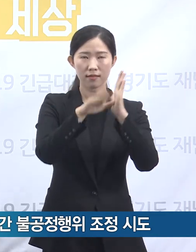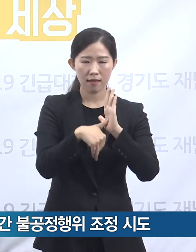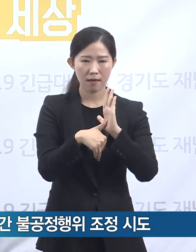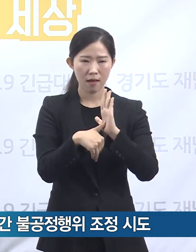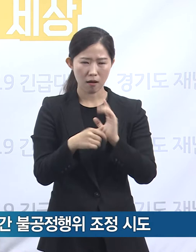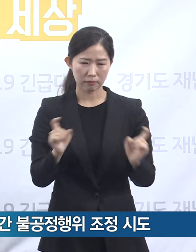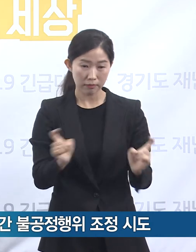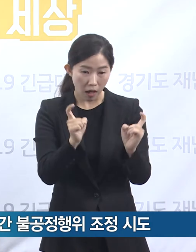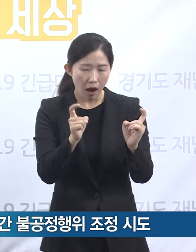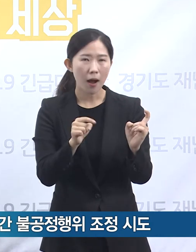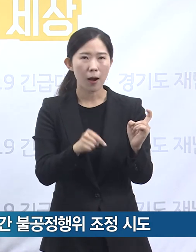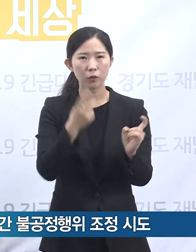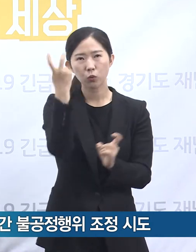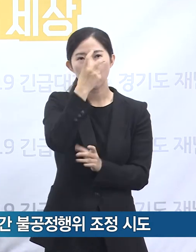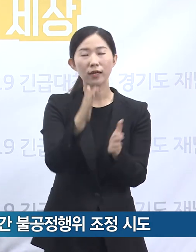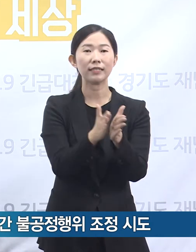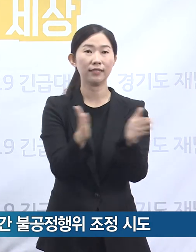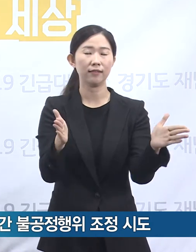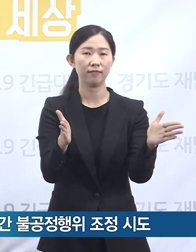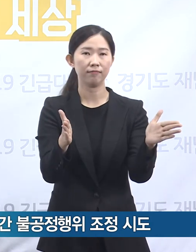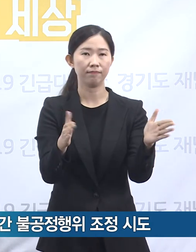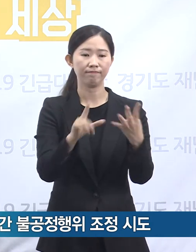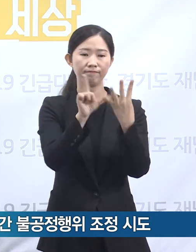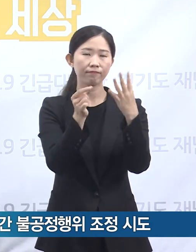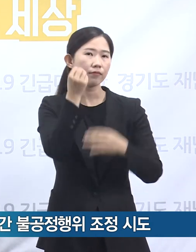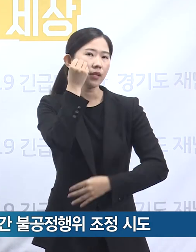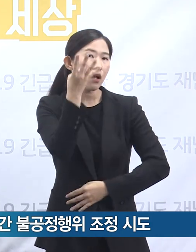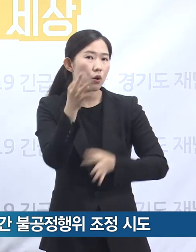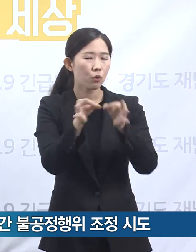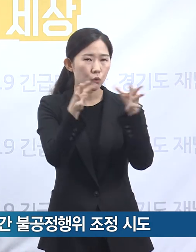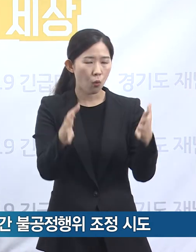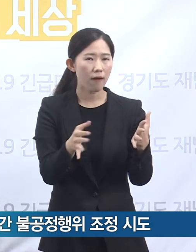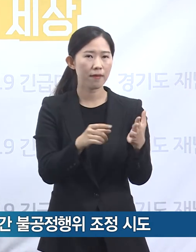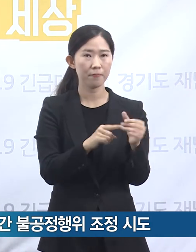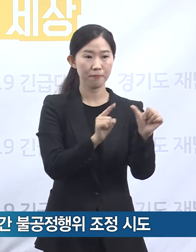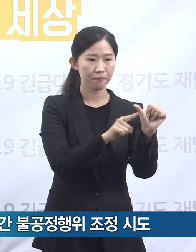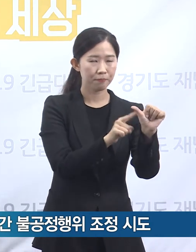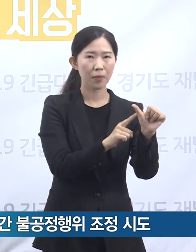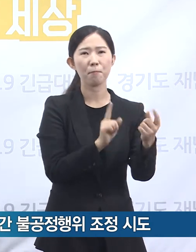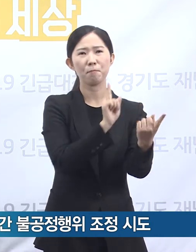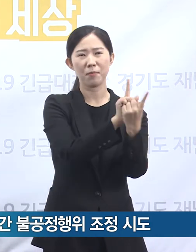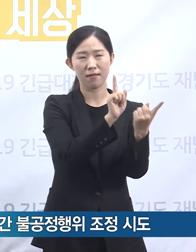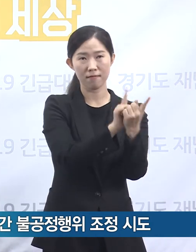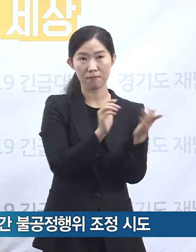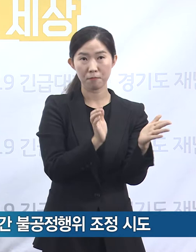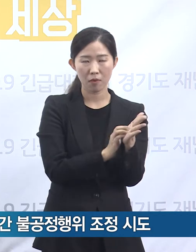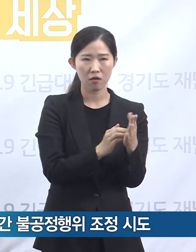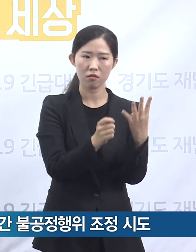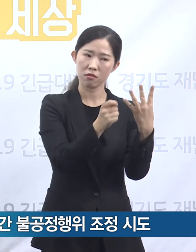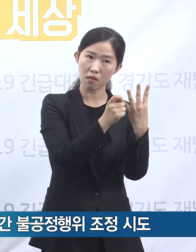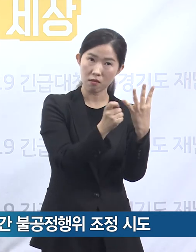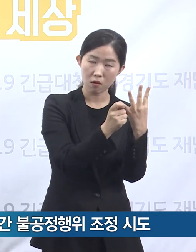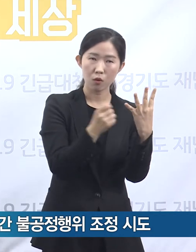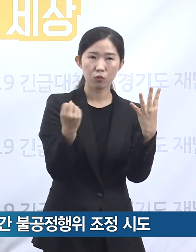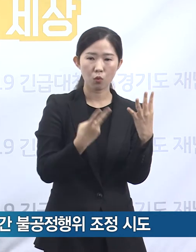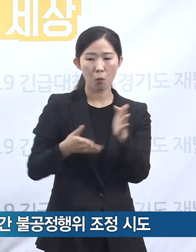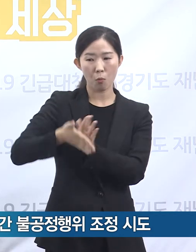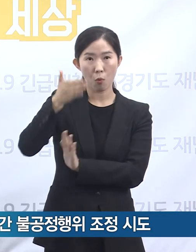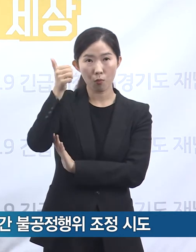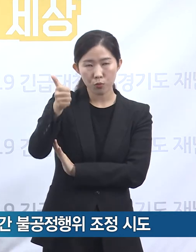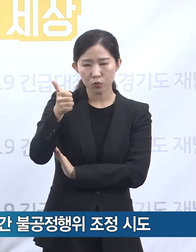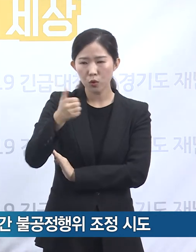착수를 했고 약 4개월간 A씨와 4차례 면담, 그리고 B사 대상 조사를 두 차례 정도 진행을 하고